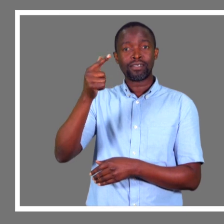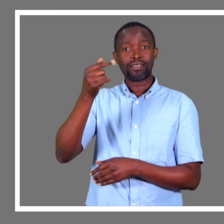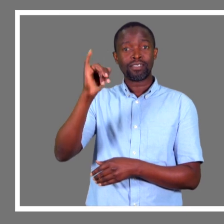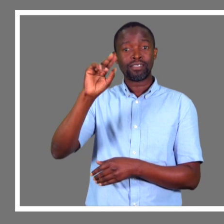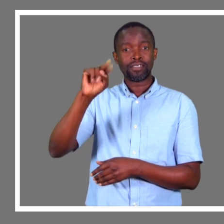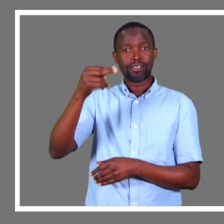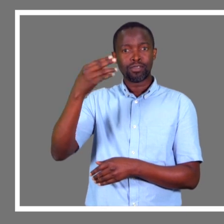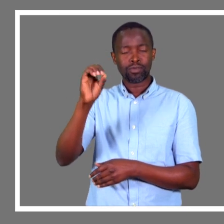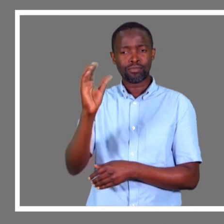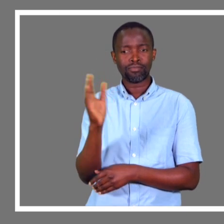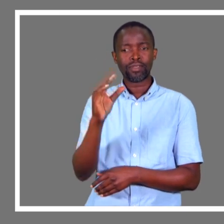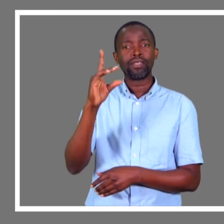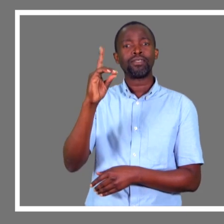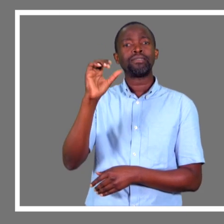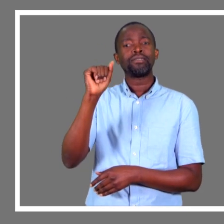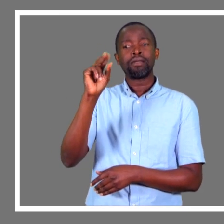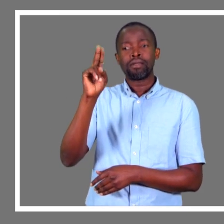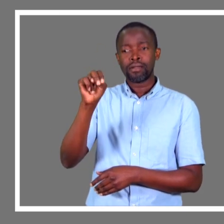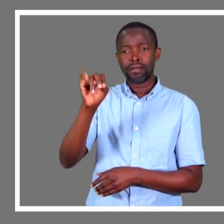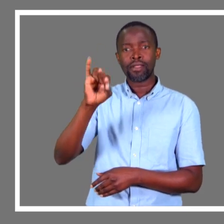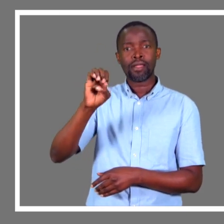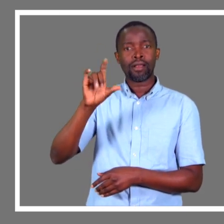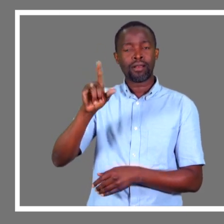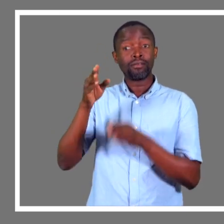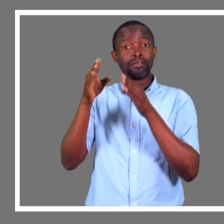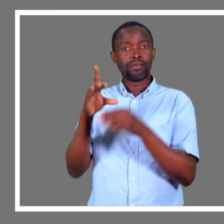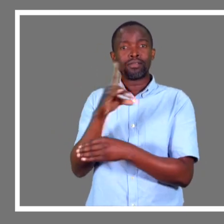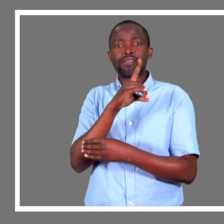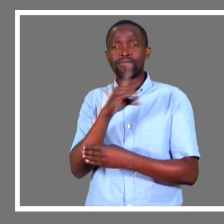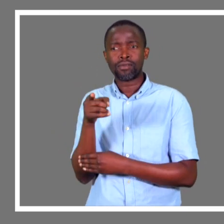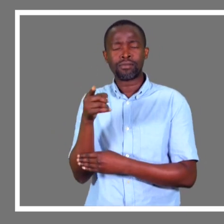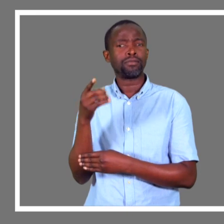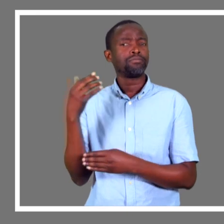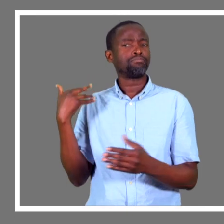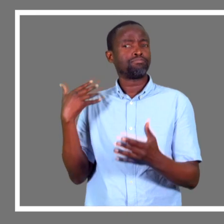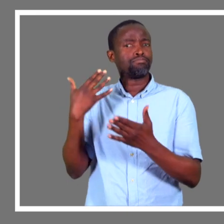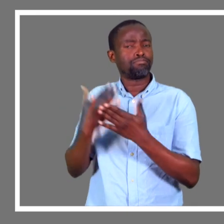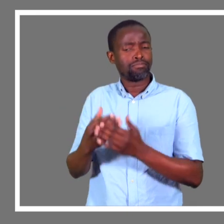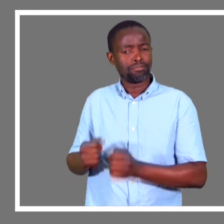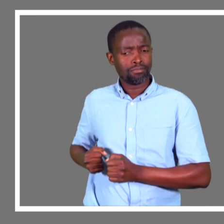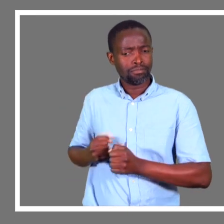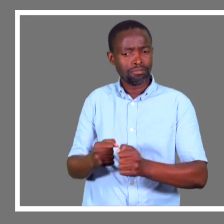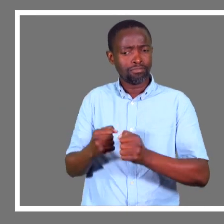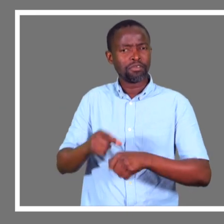Martinho Daniel é uma pessoa com deficiência fisicomotora e é carpinteiro desde 2012.